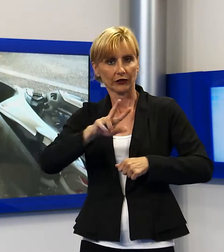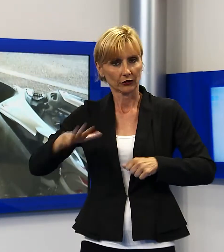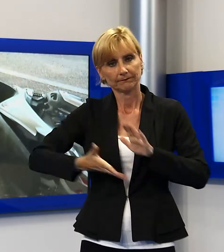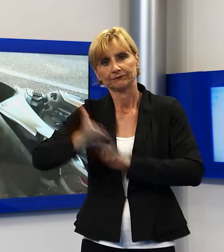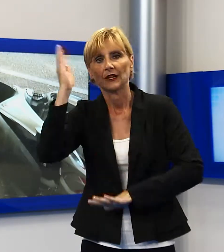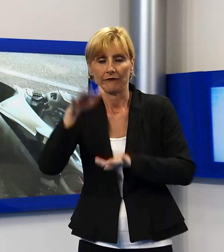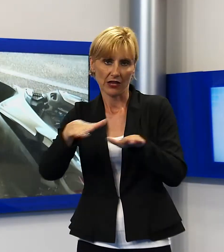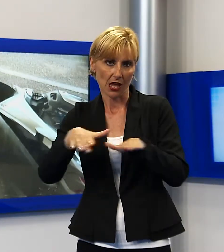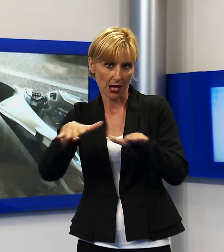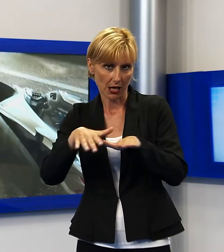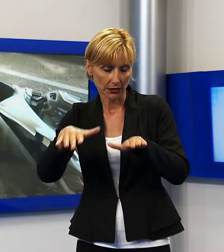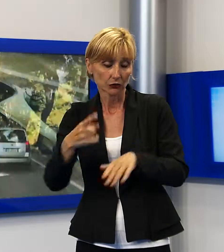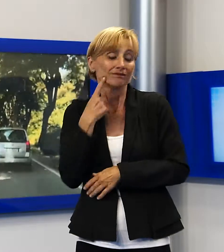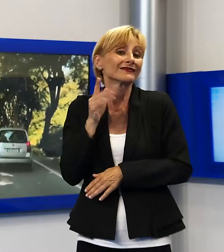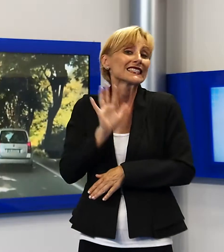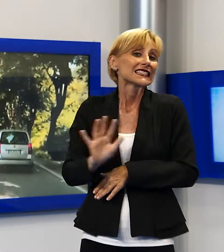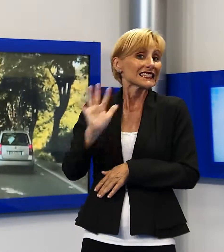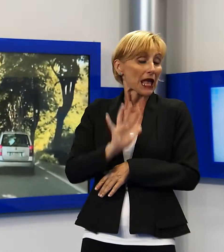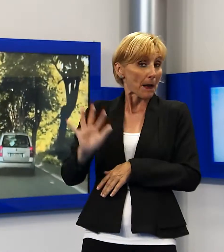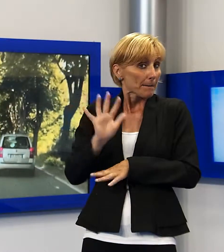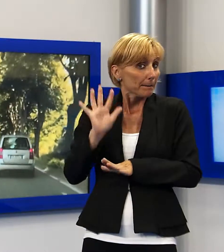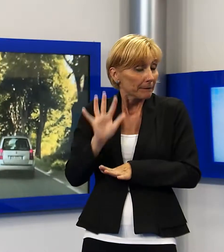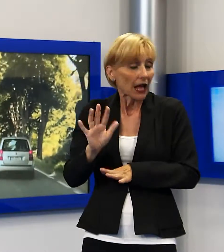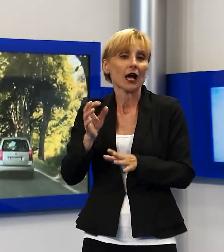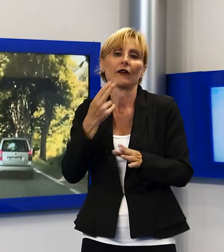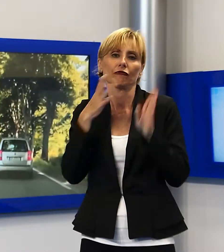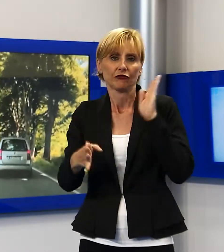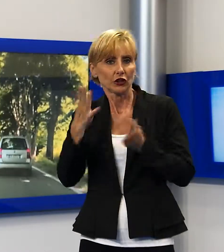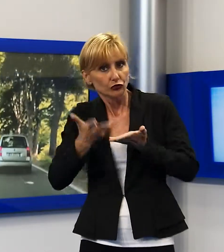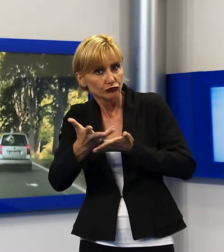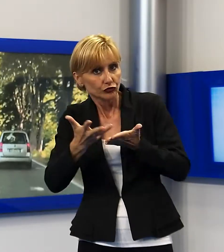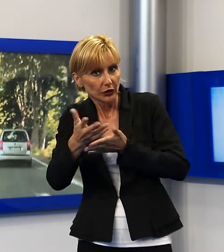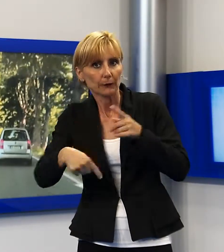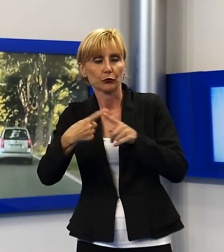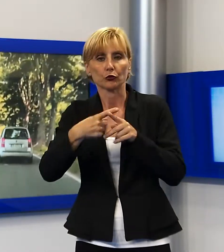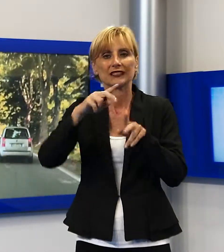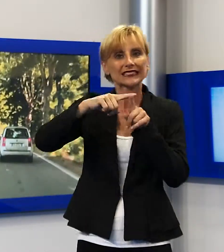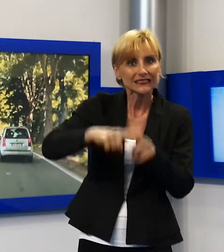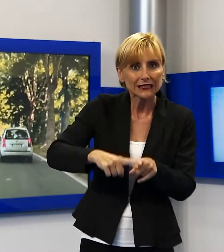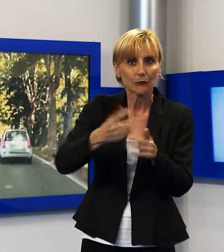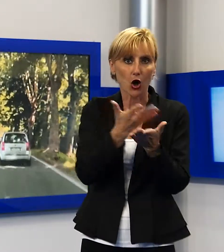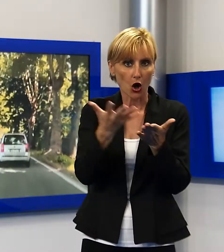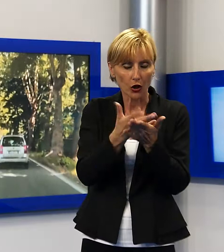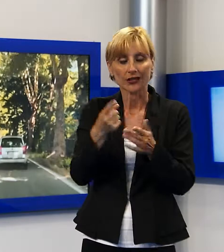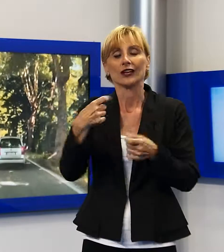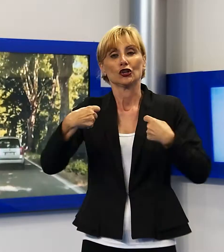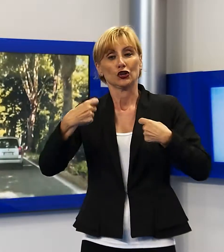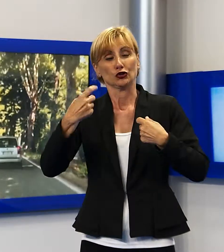quanto ricostruito dalla Polizia Municipale e raccontato dai testimoni, il giovane, in fase di sorpasso, per cause ancora da accertare,